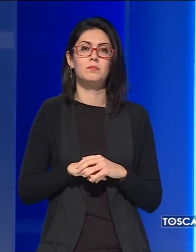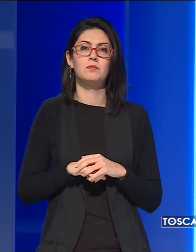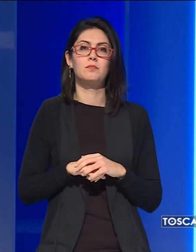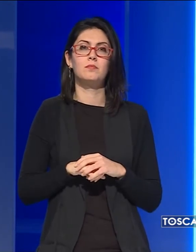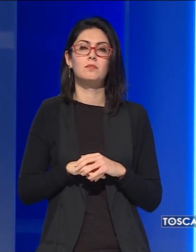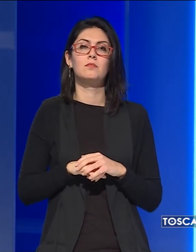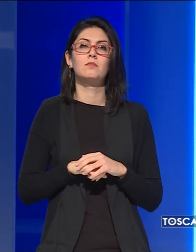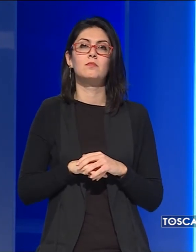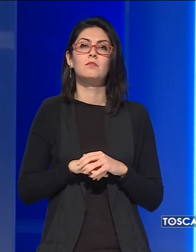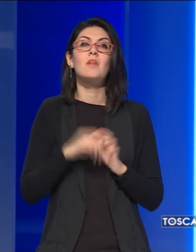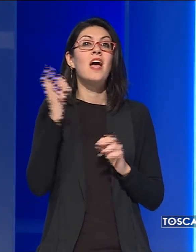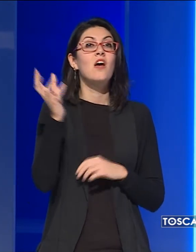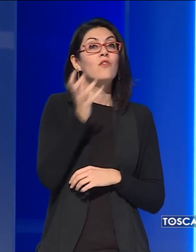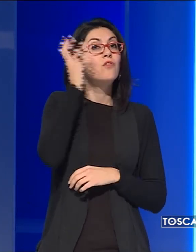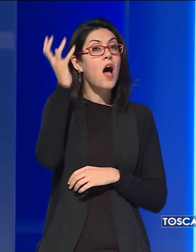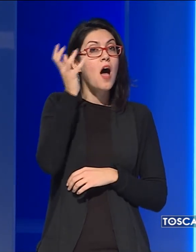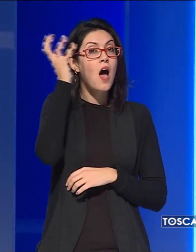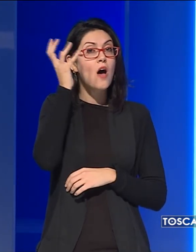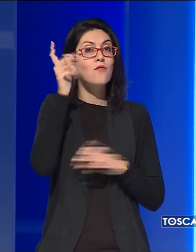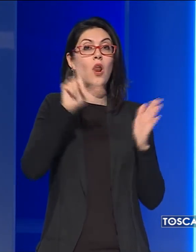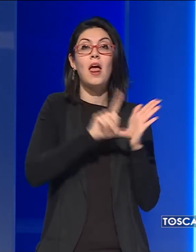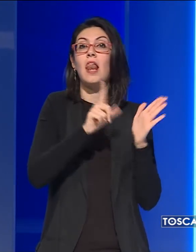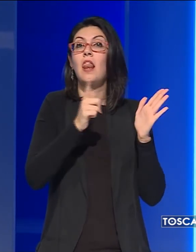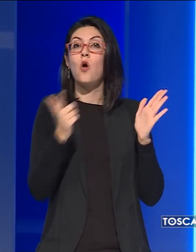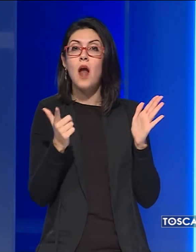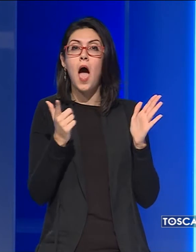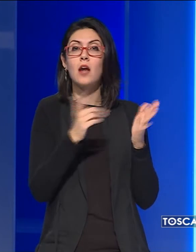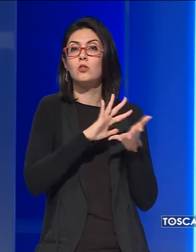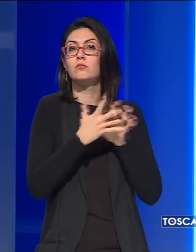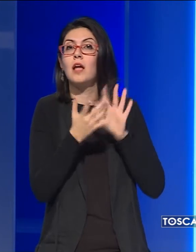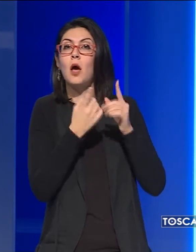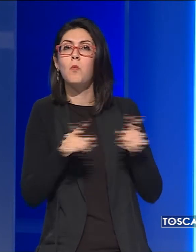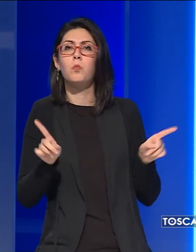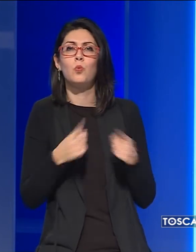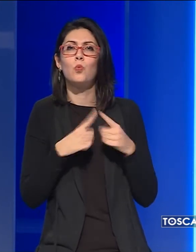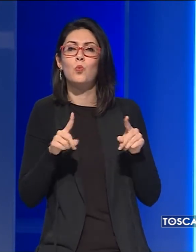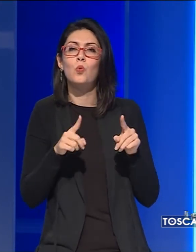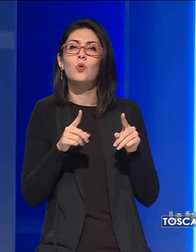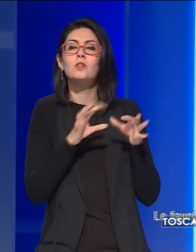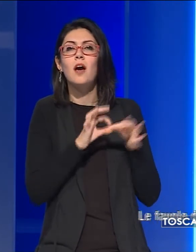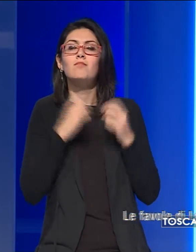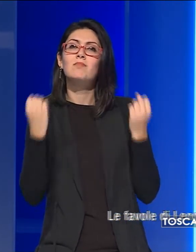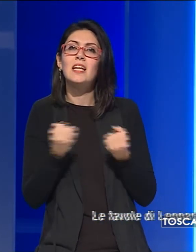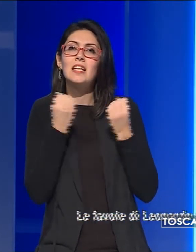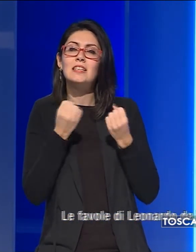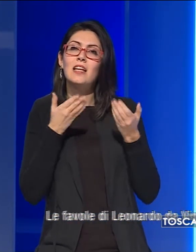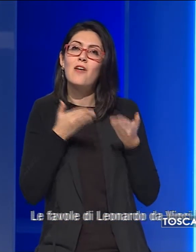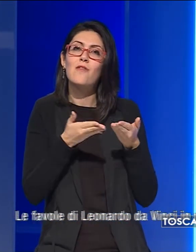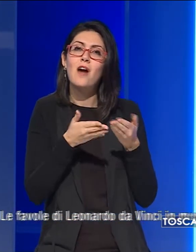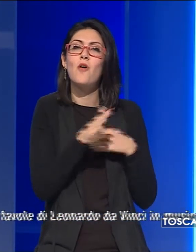Le favole di Leonardo da Vinci, musica per una iniziativa a favore dei piccoli